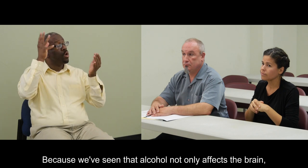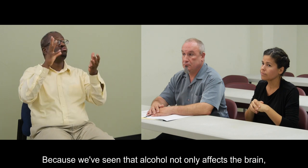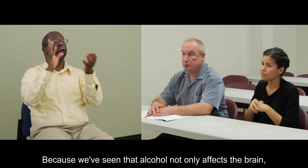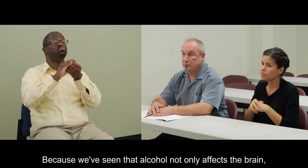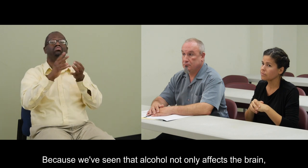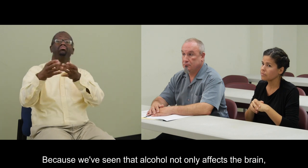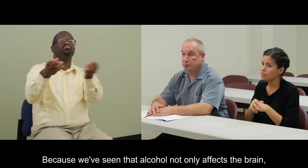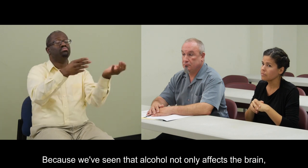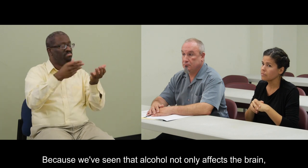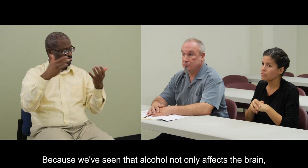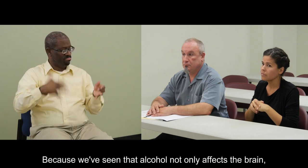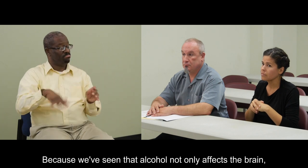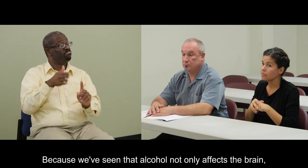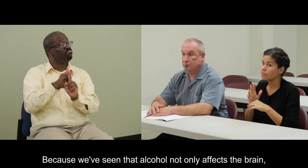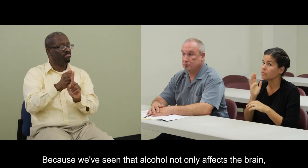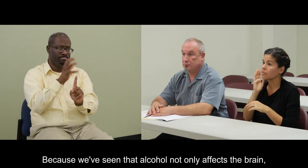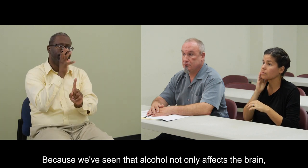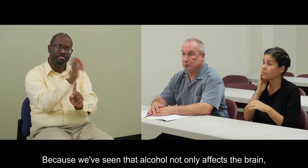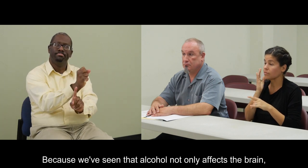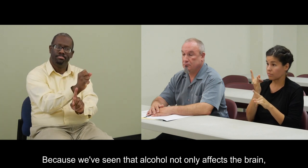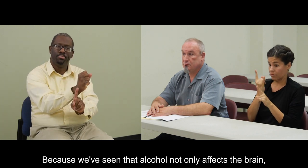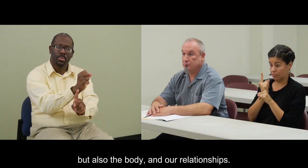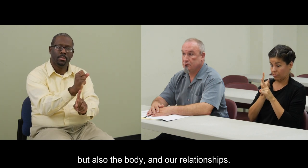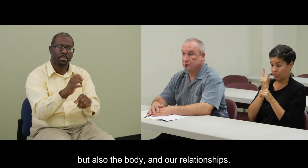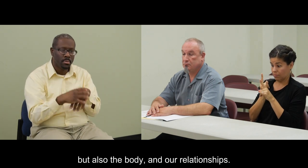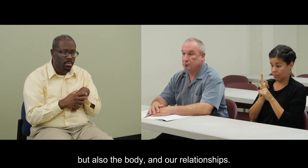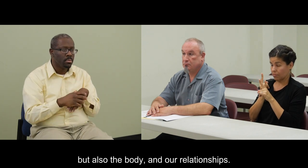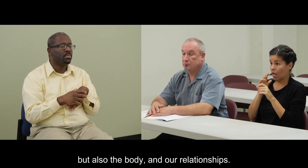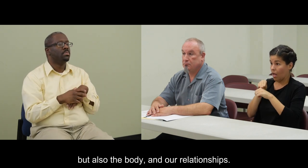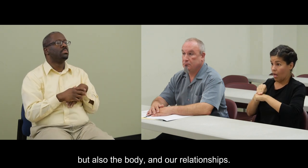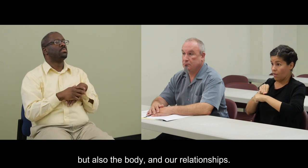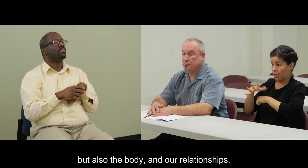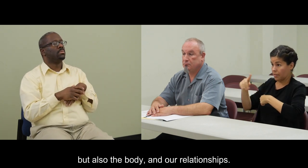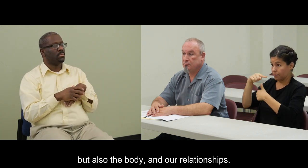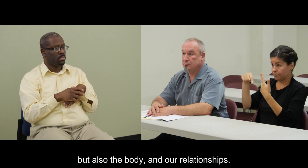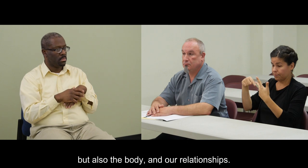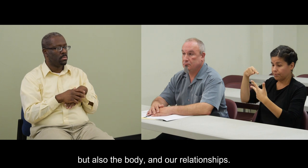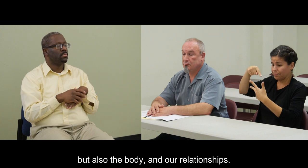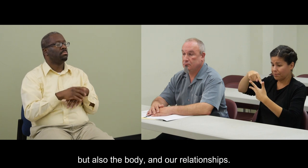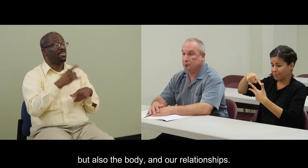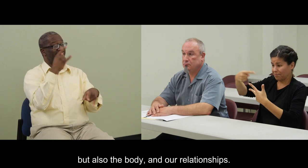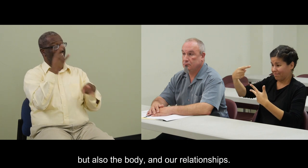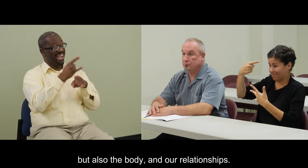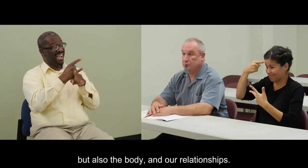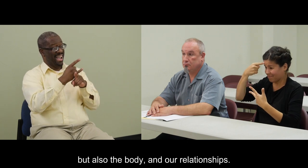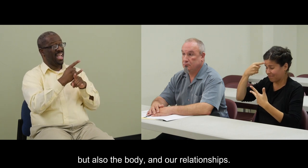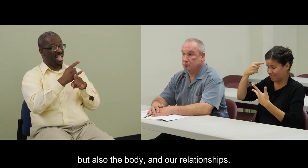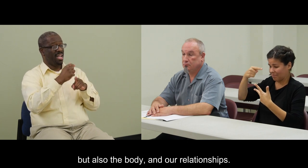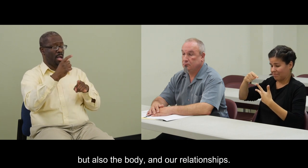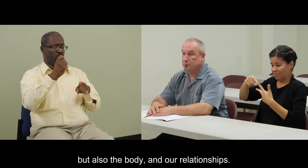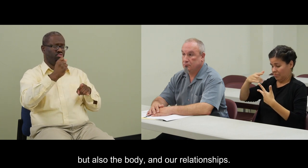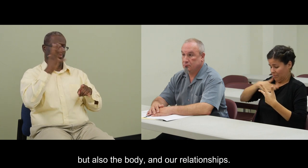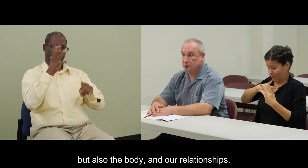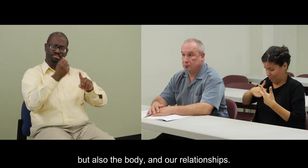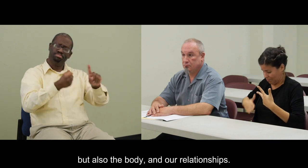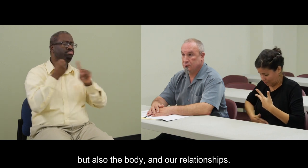solamente afecta la mente, sino el cuerpo y también a nuestras relaciones.